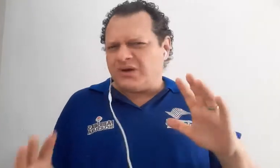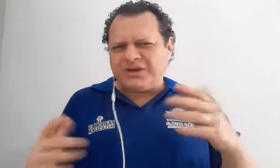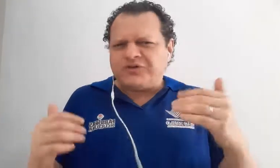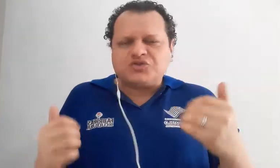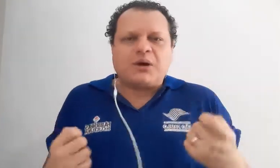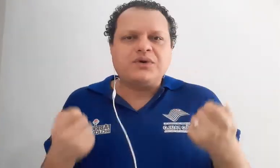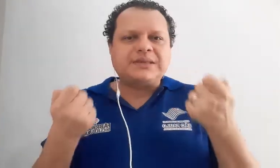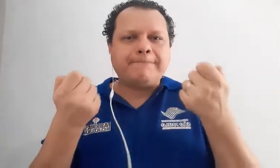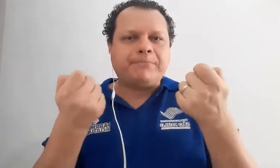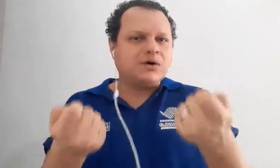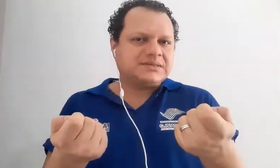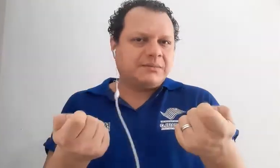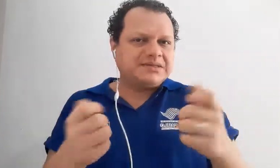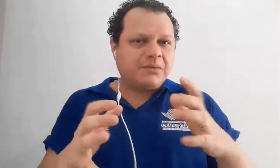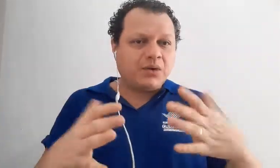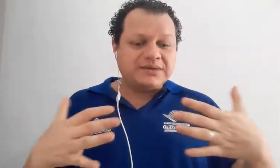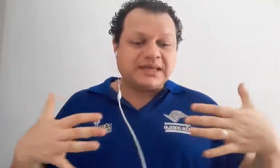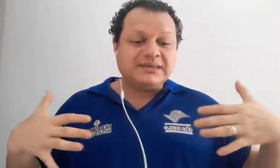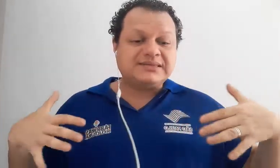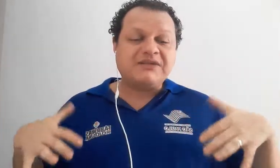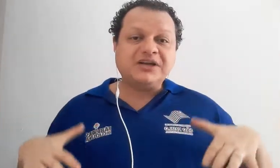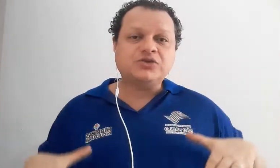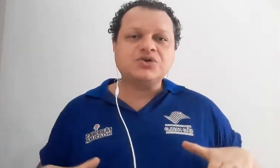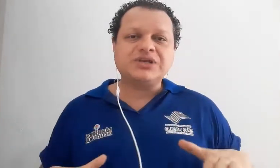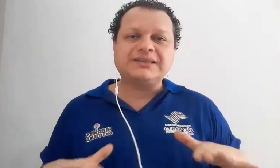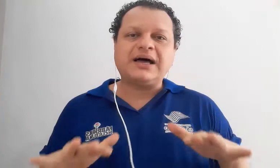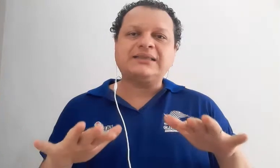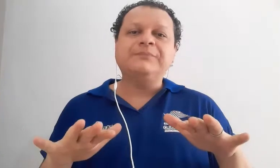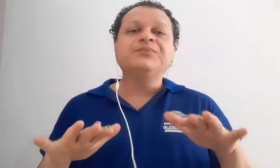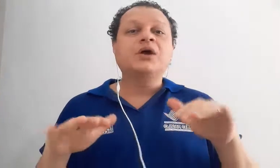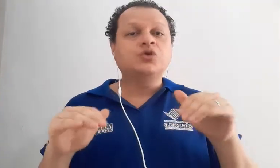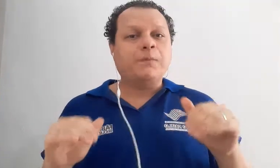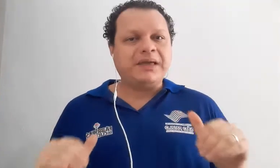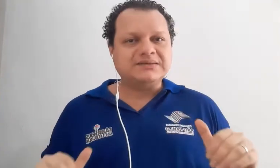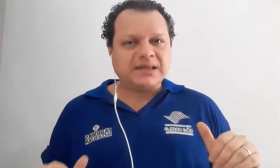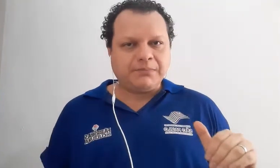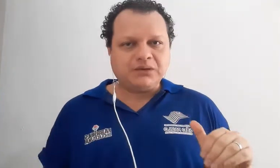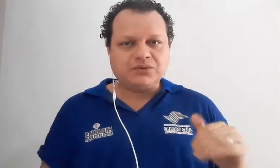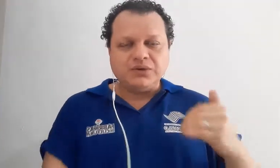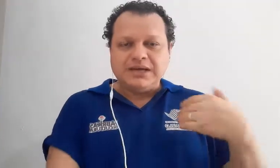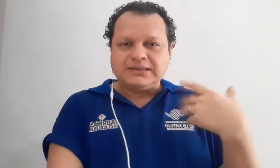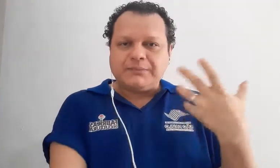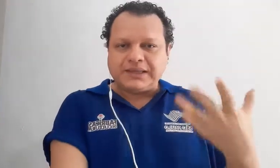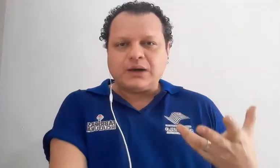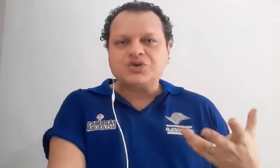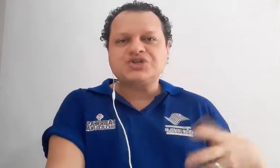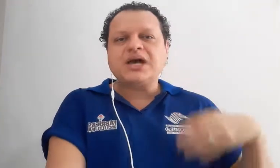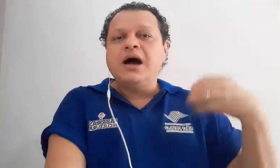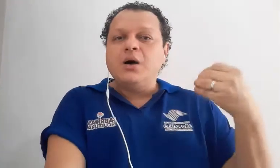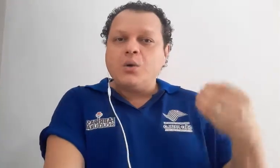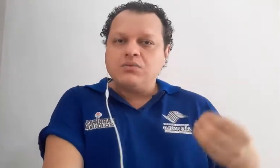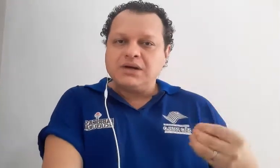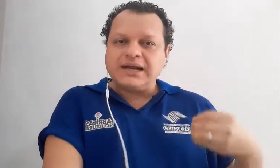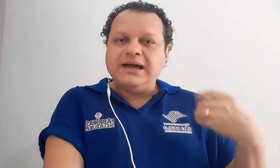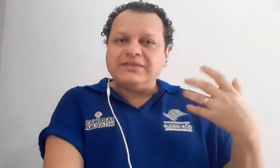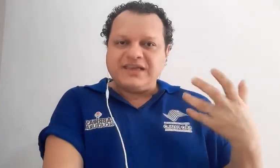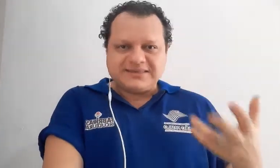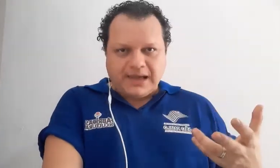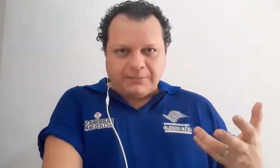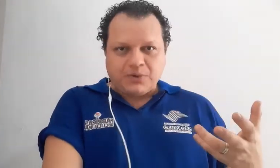que fosse uma coisa imposta, mas é uma coisa que estava introjetada no pensamento da pedagogia húngara dessa época.